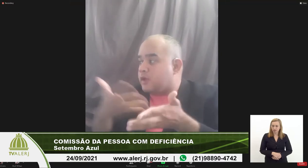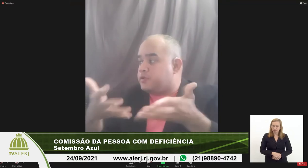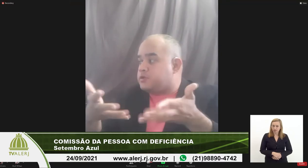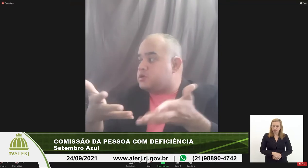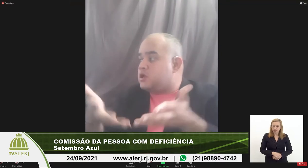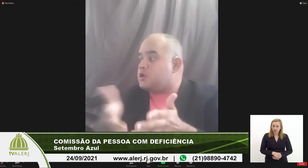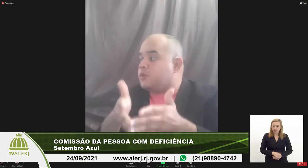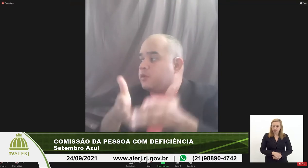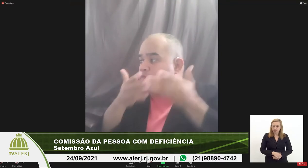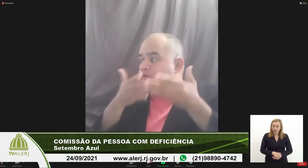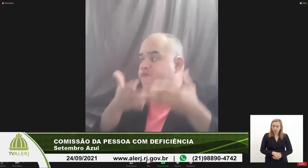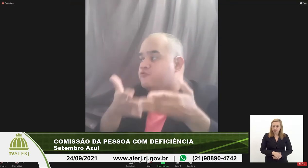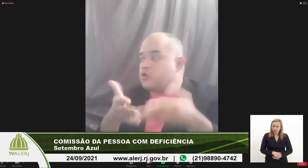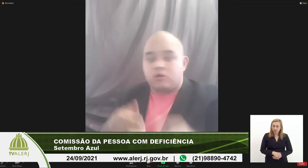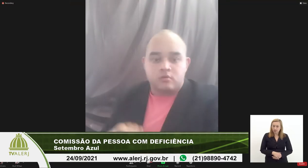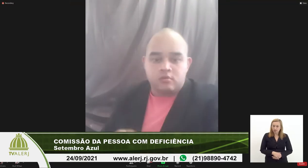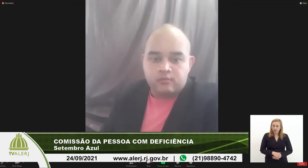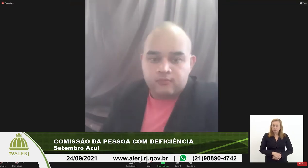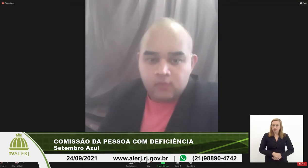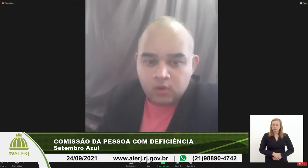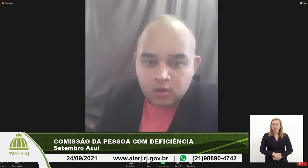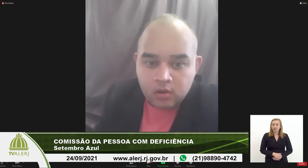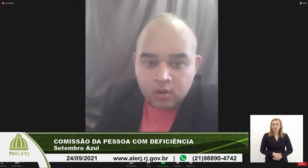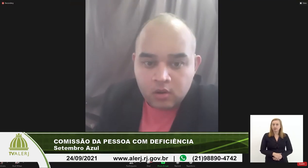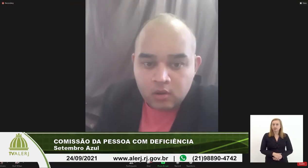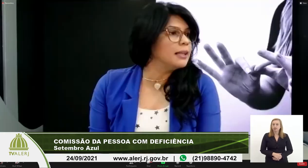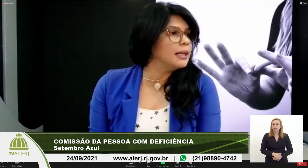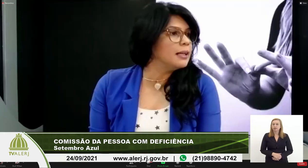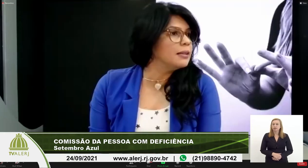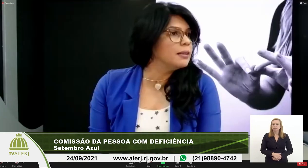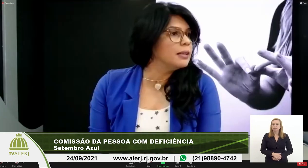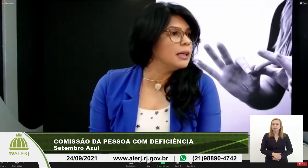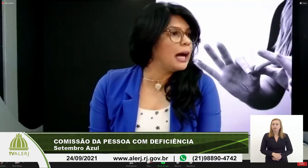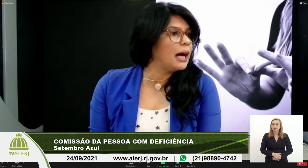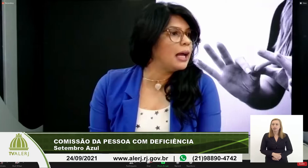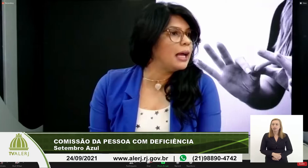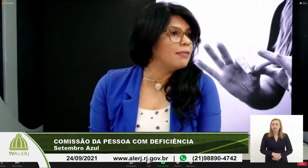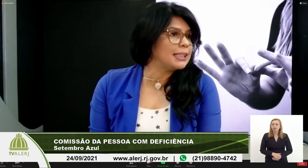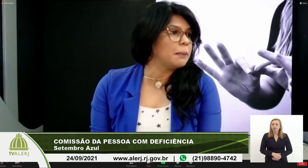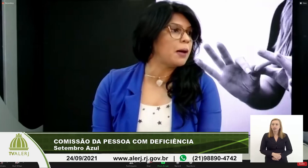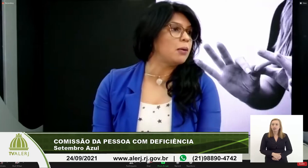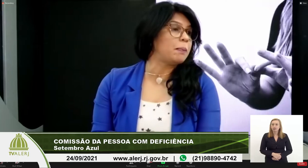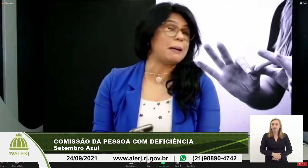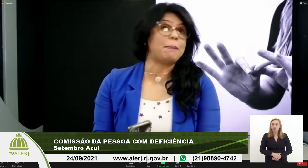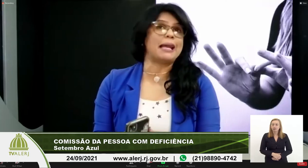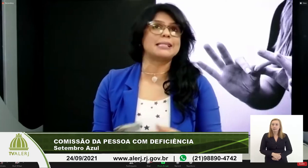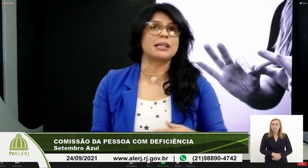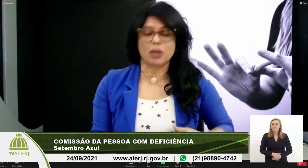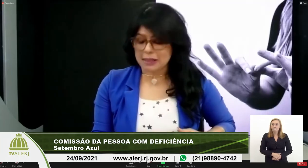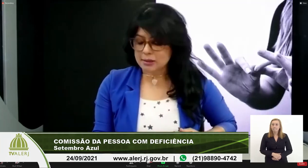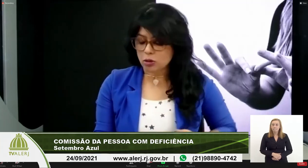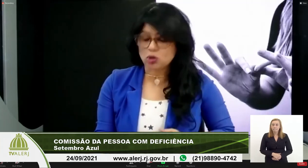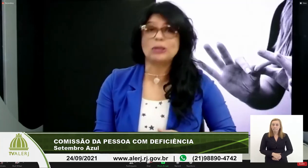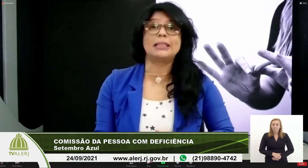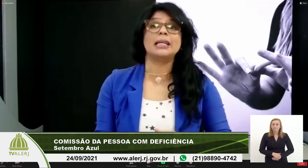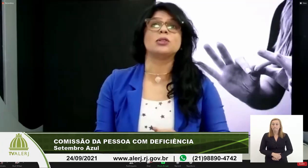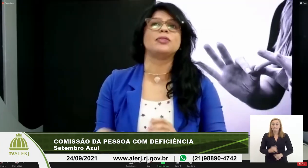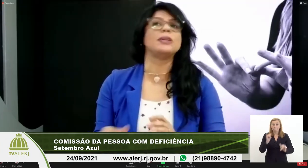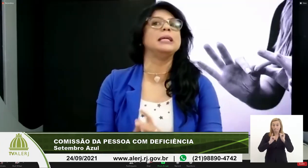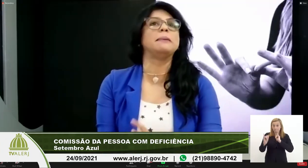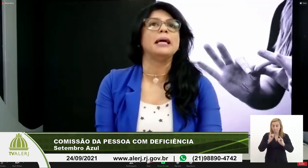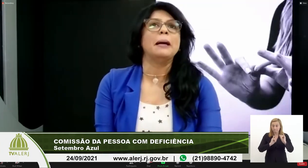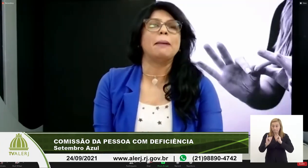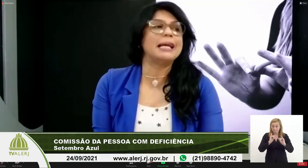intérprete de Libra por favor ok vai tampar parece a informação que eu estou